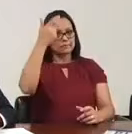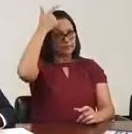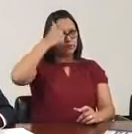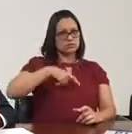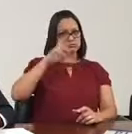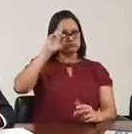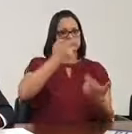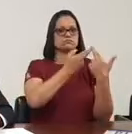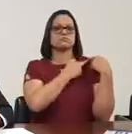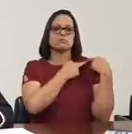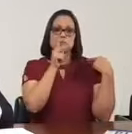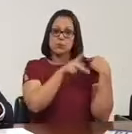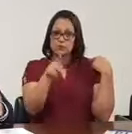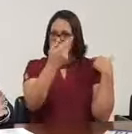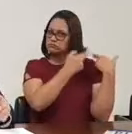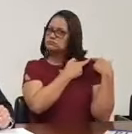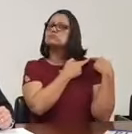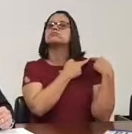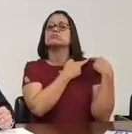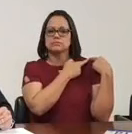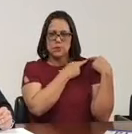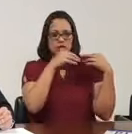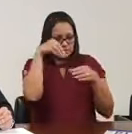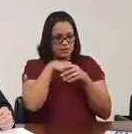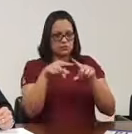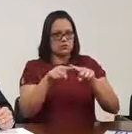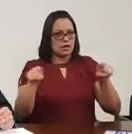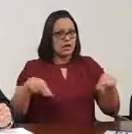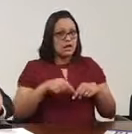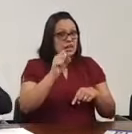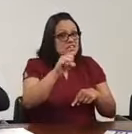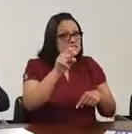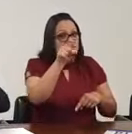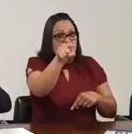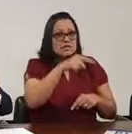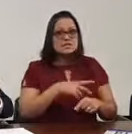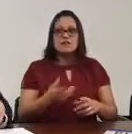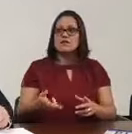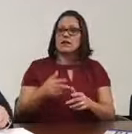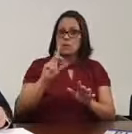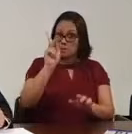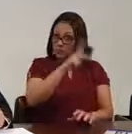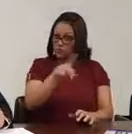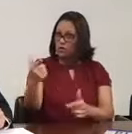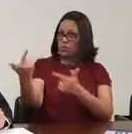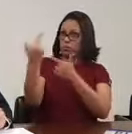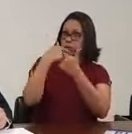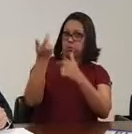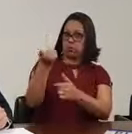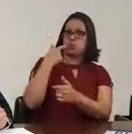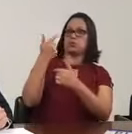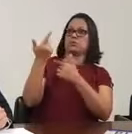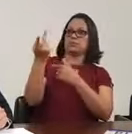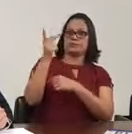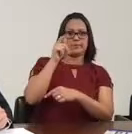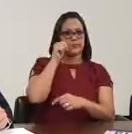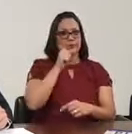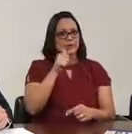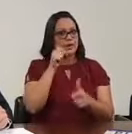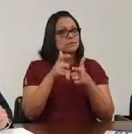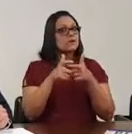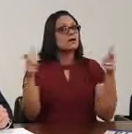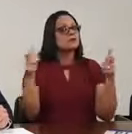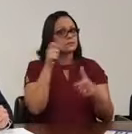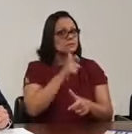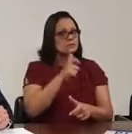autoridade em sala de aula. Então, aí de você, se levasse uma bronca do professor ou professora, que a mãe era